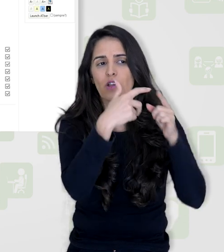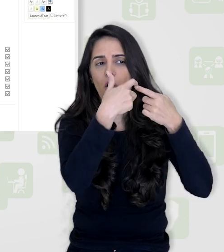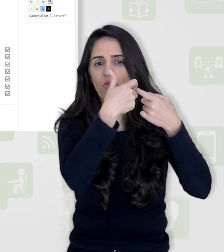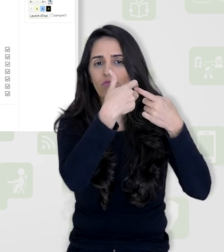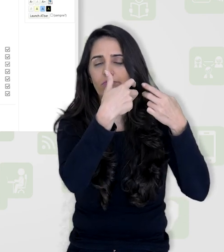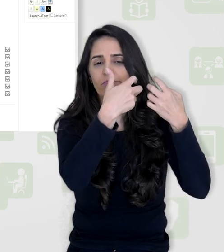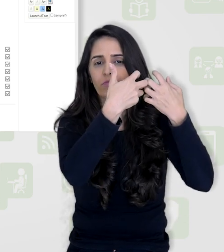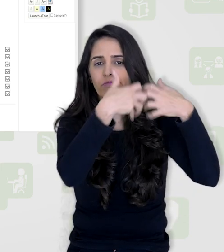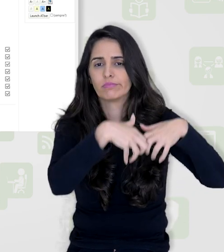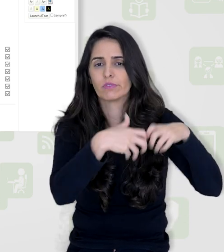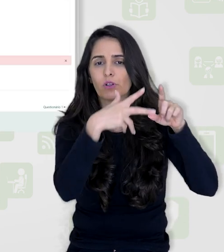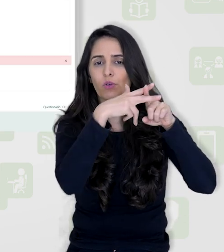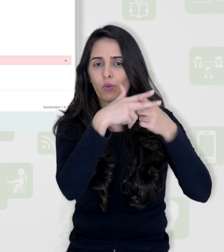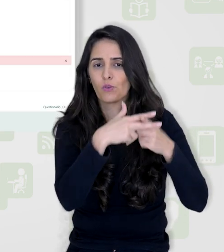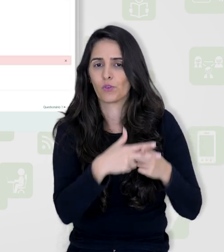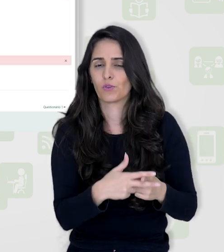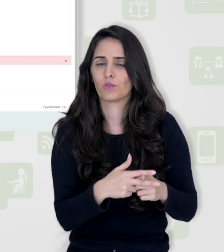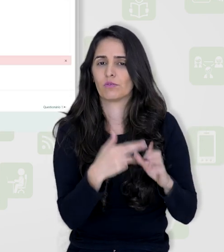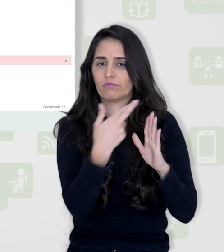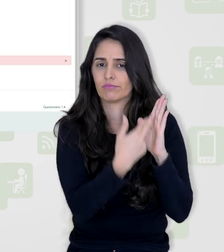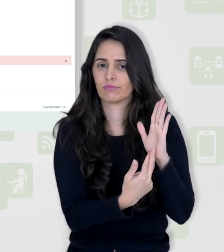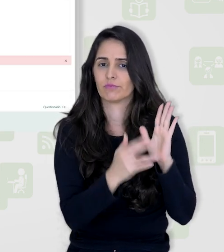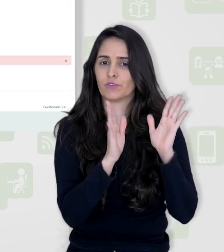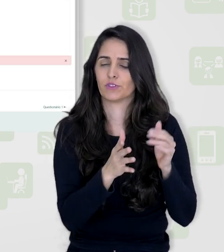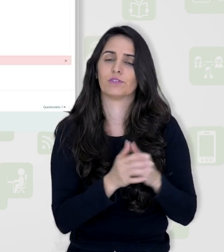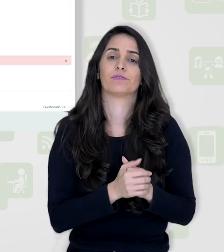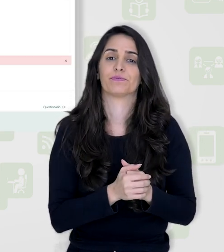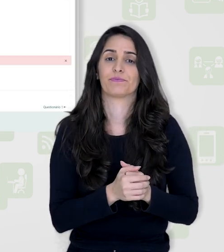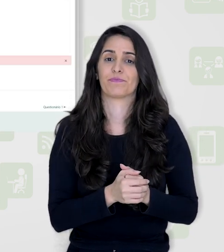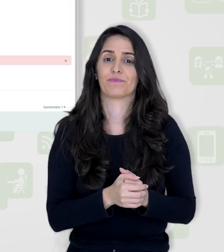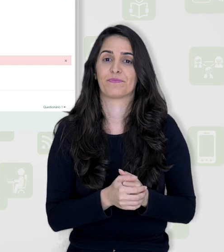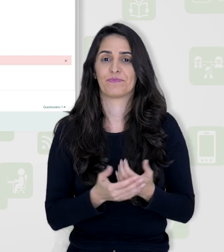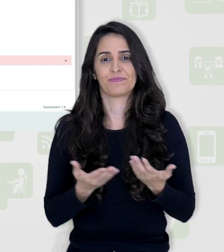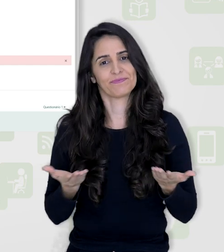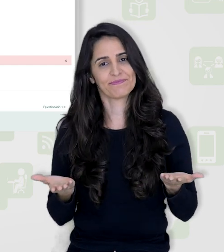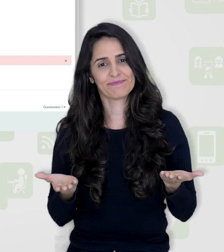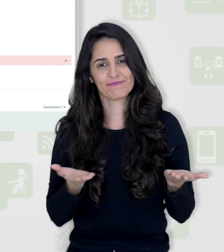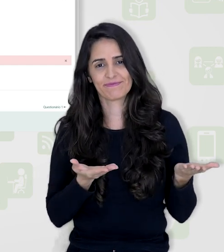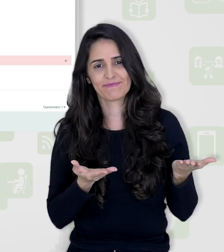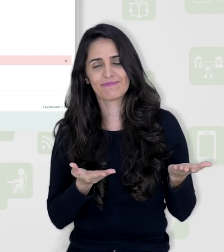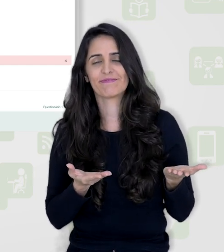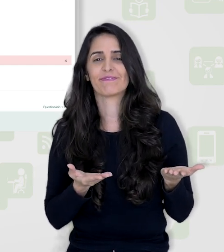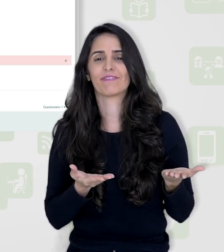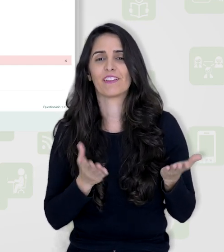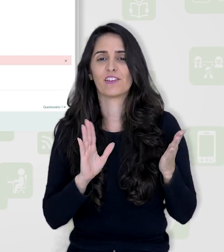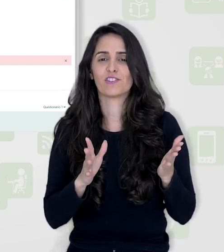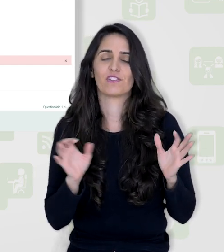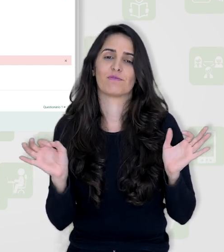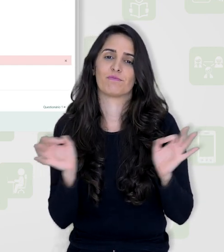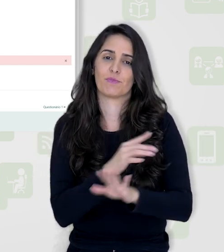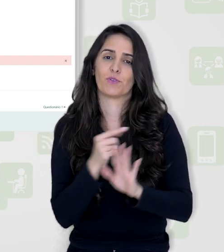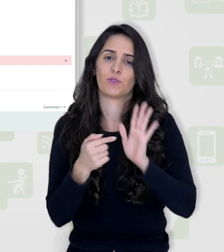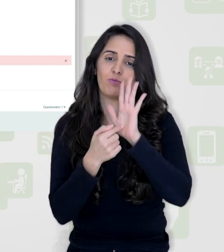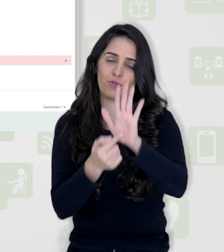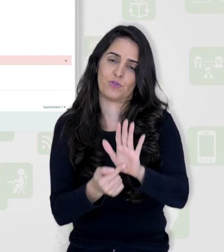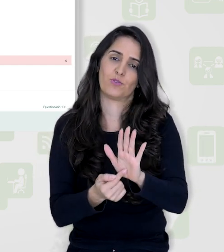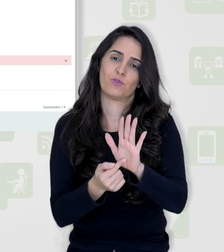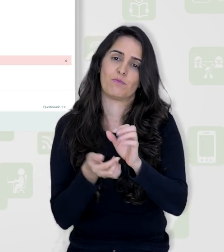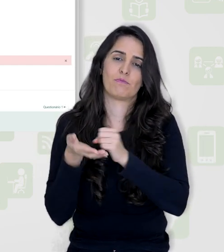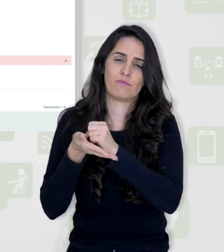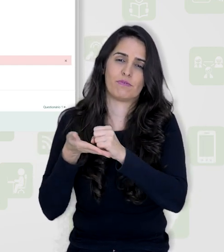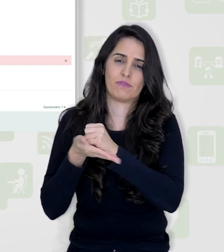iniciais. Então vamos acessar aqui o questionário 1 e observe que ele já me mostra as